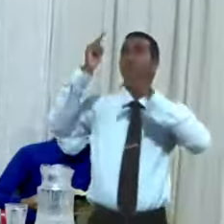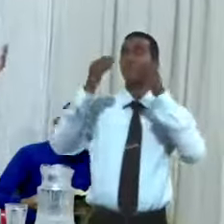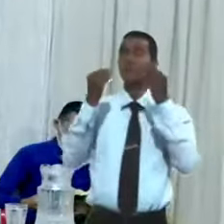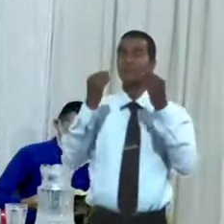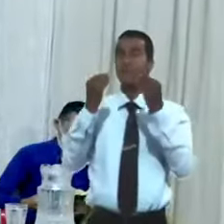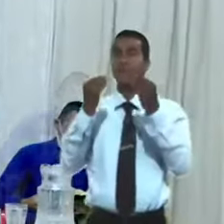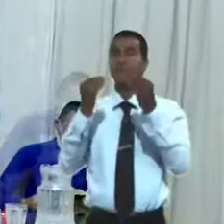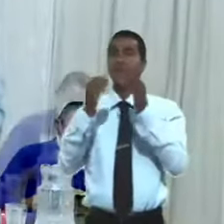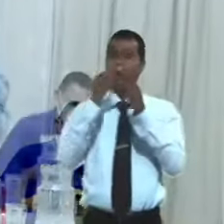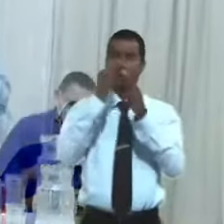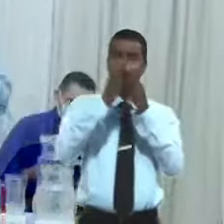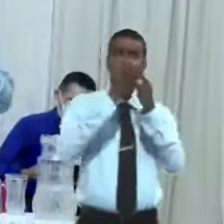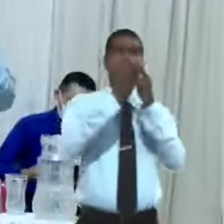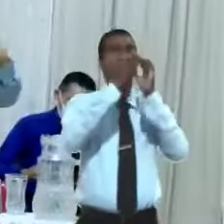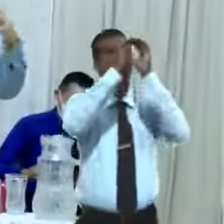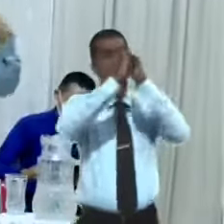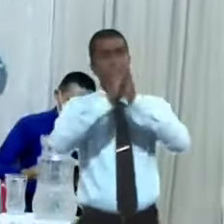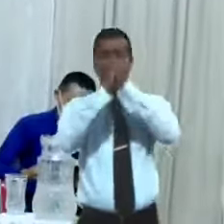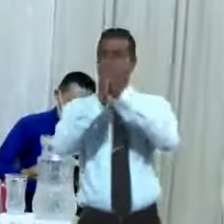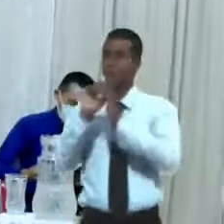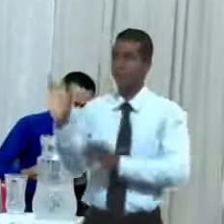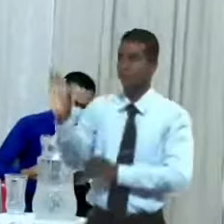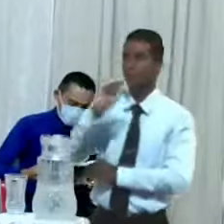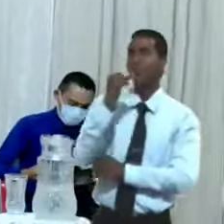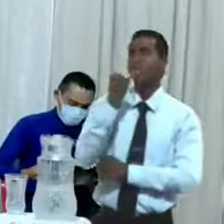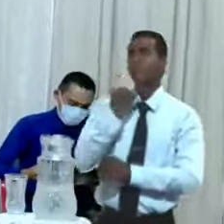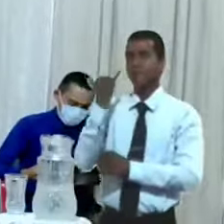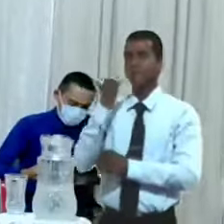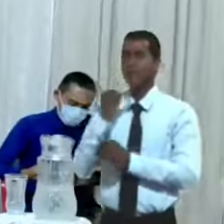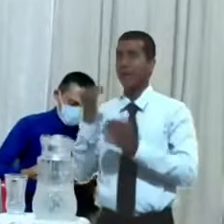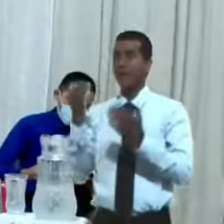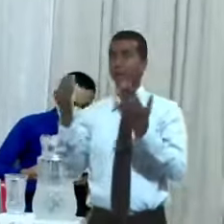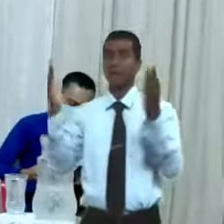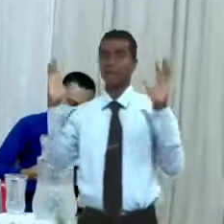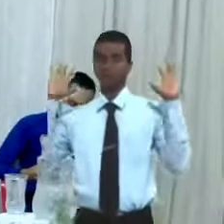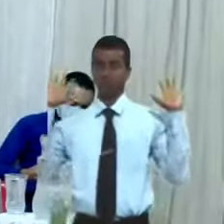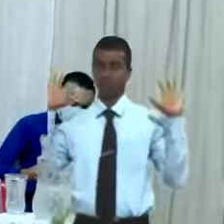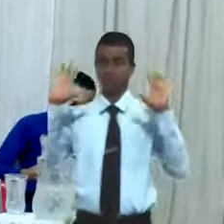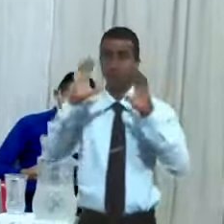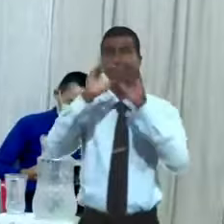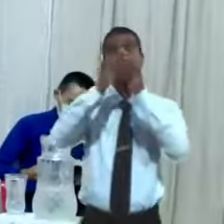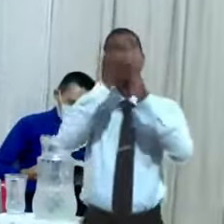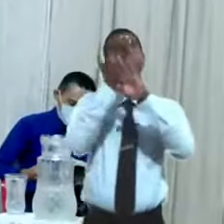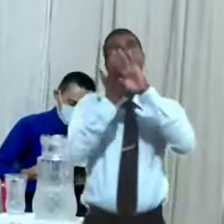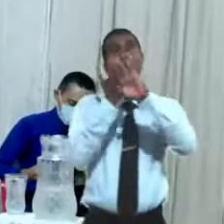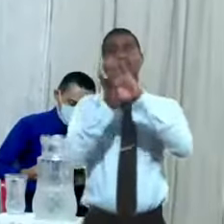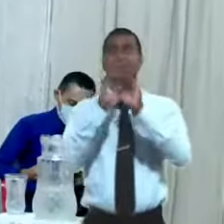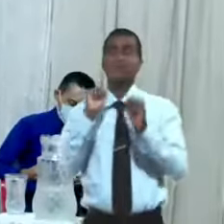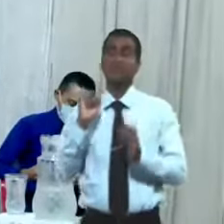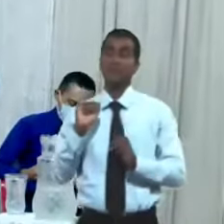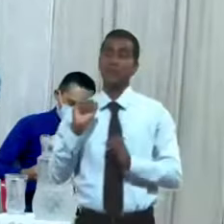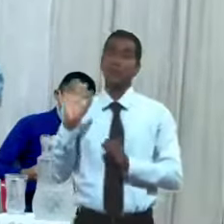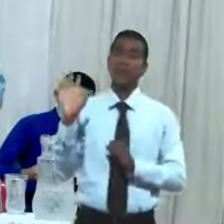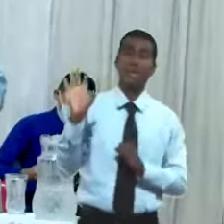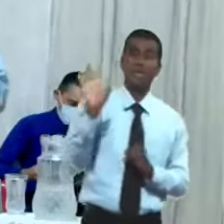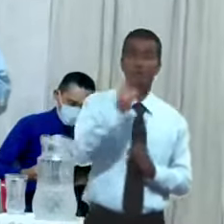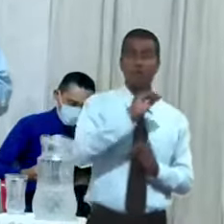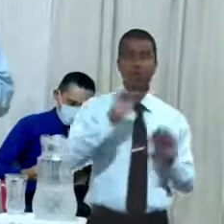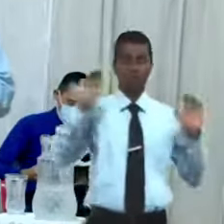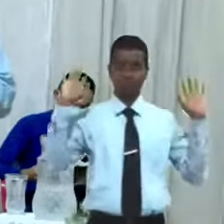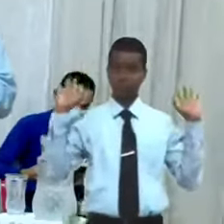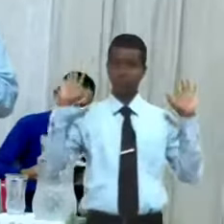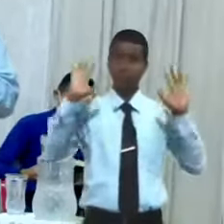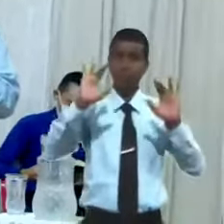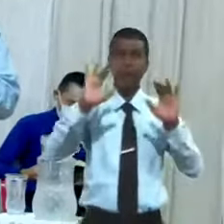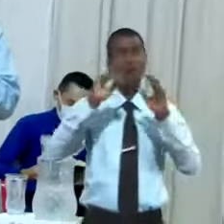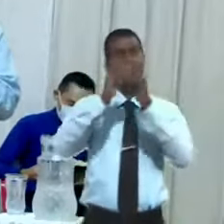para que su pueblo venga aquí a traer sus peticiones, para que su pueblo venga aquí a adorar, para que su pueblo